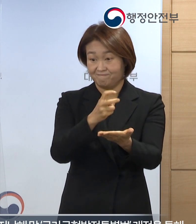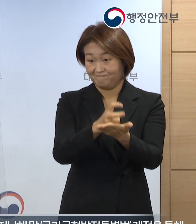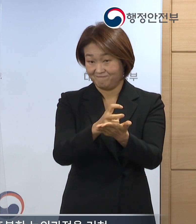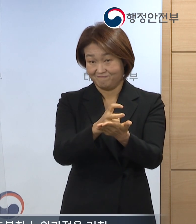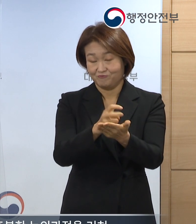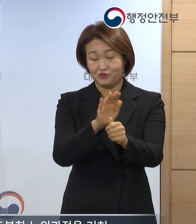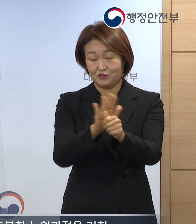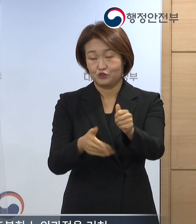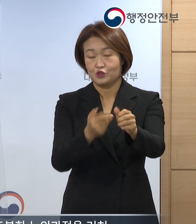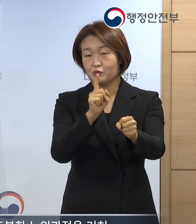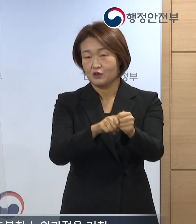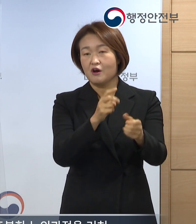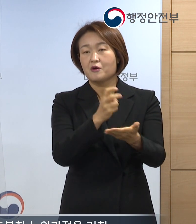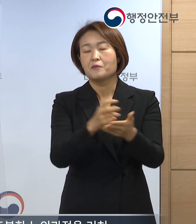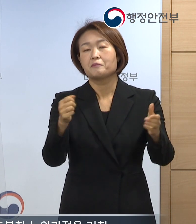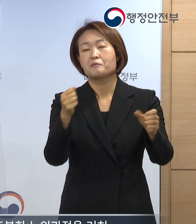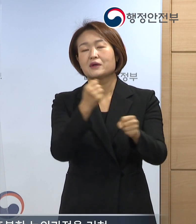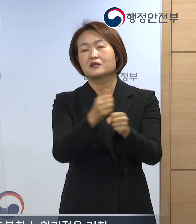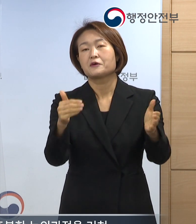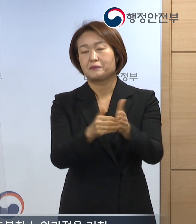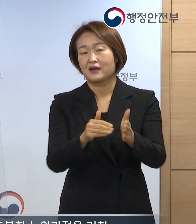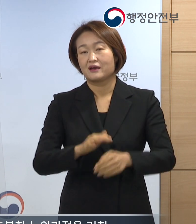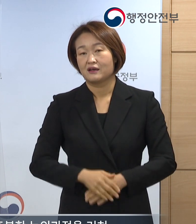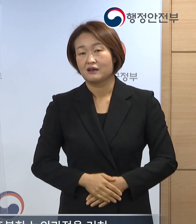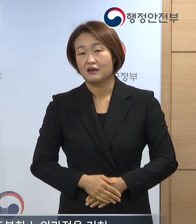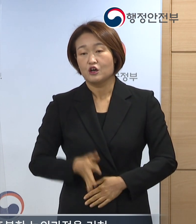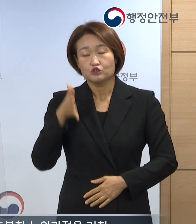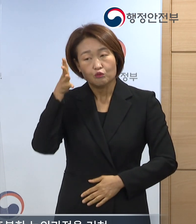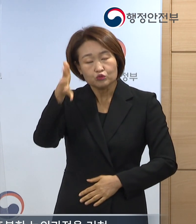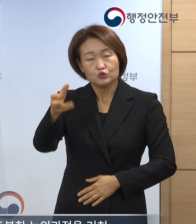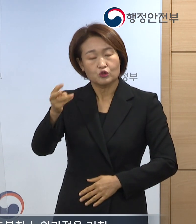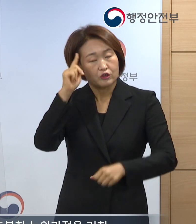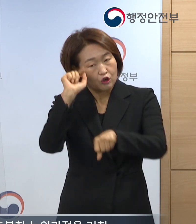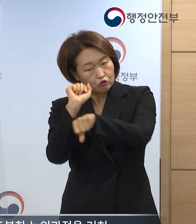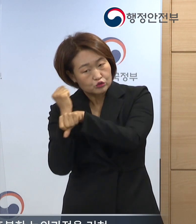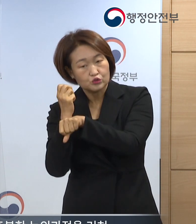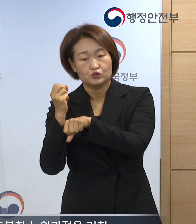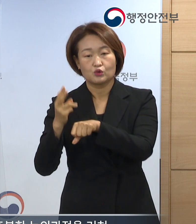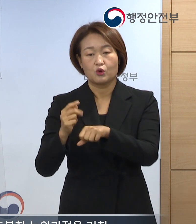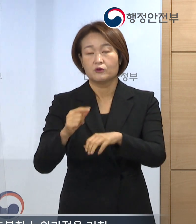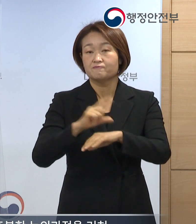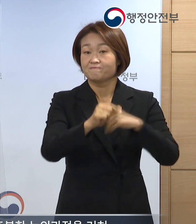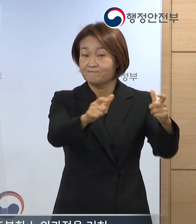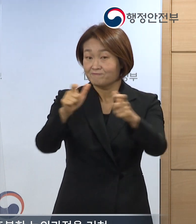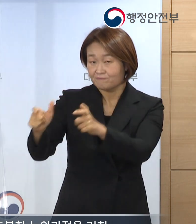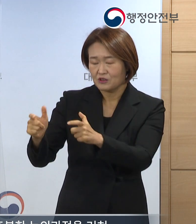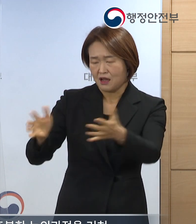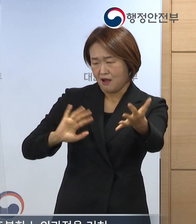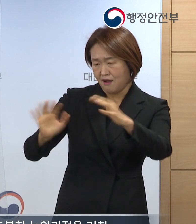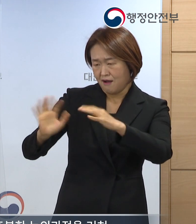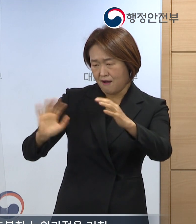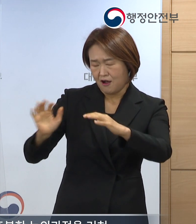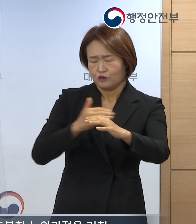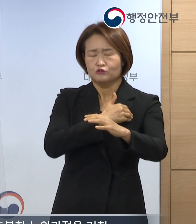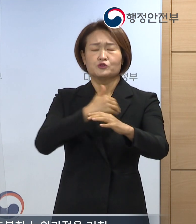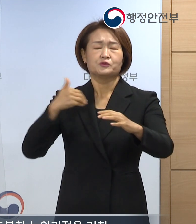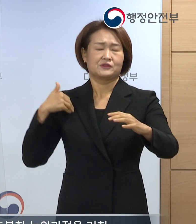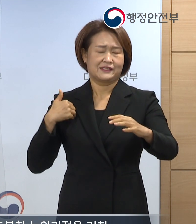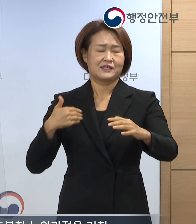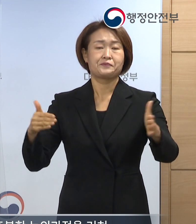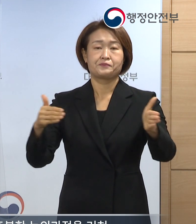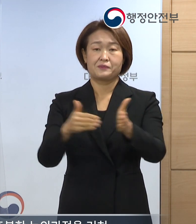있습니다. 그간 정부는 전문적 연구와 부처 및 자치단체와의 충분한 논의 과정을 거쳐